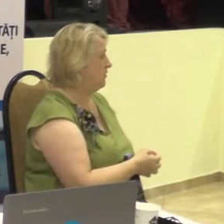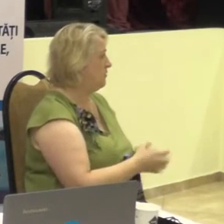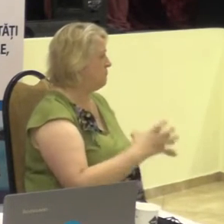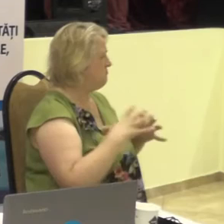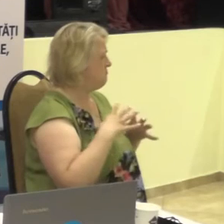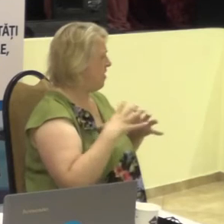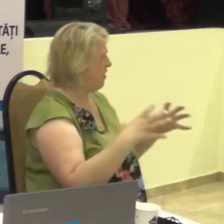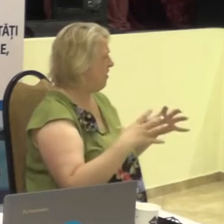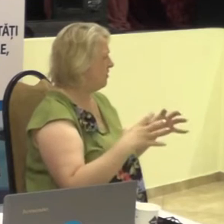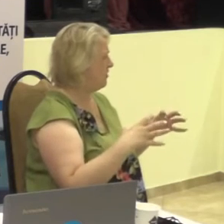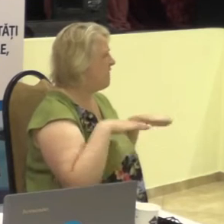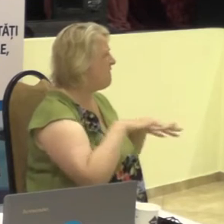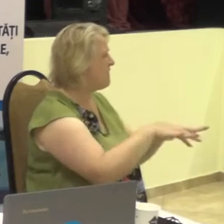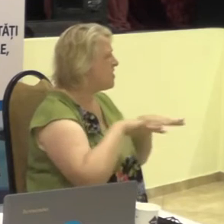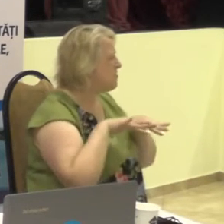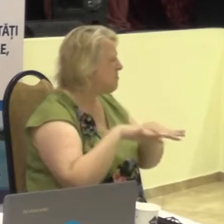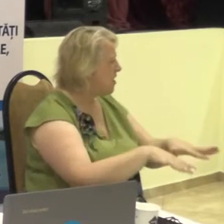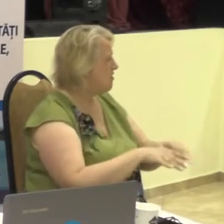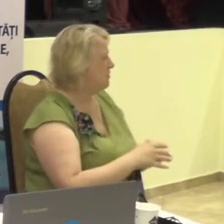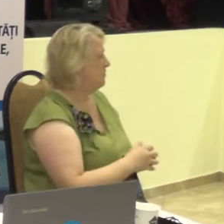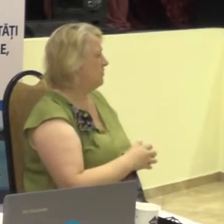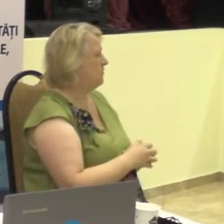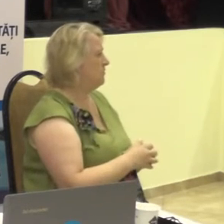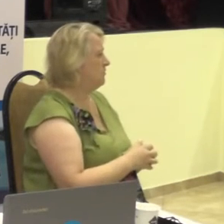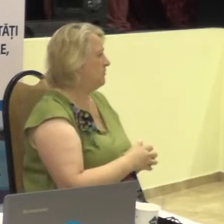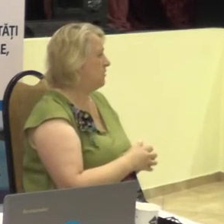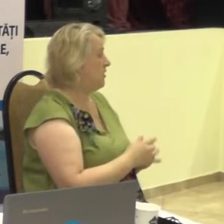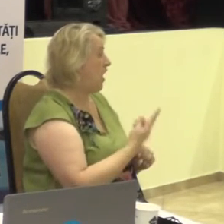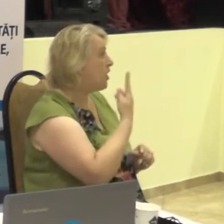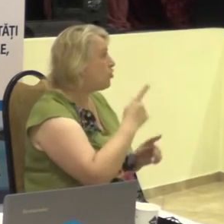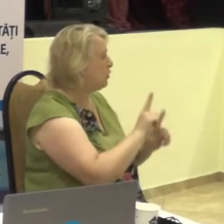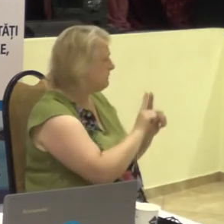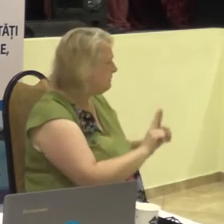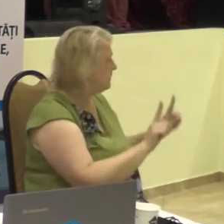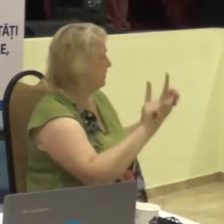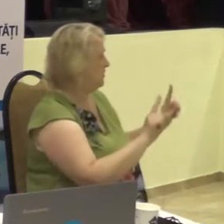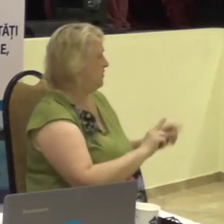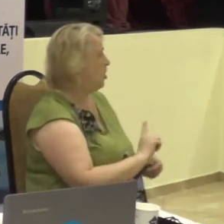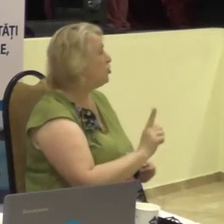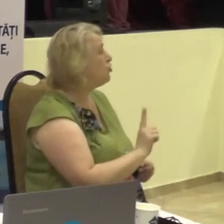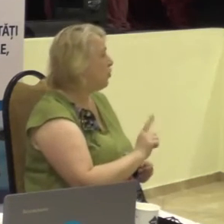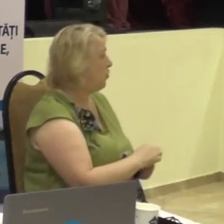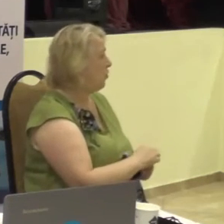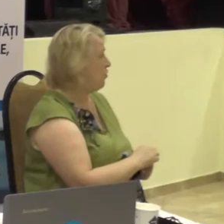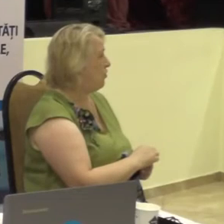bogată în edilimente. Unica deosebire este că